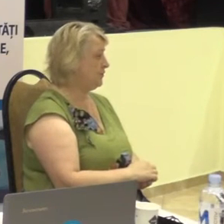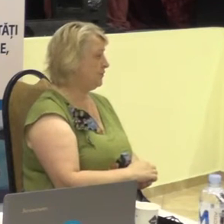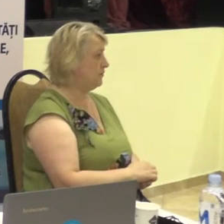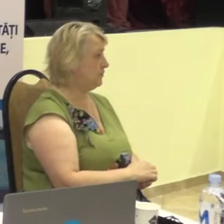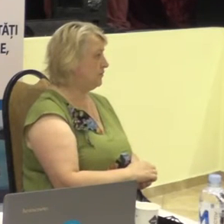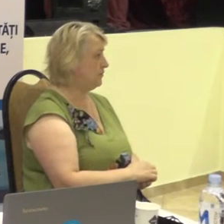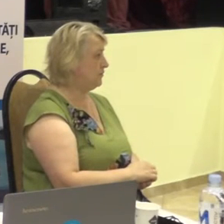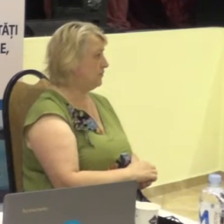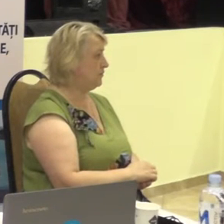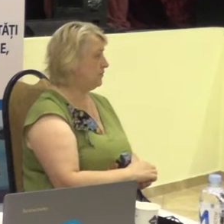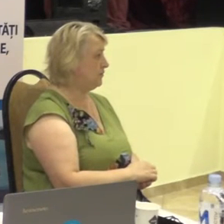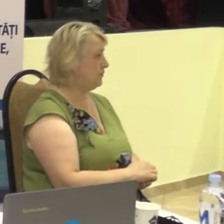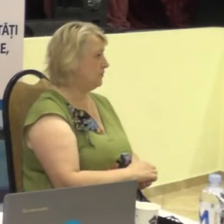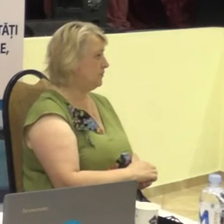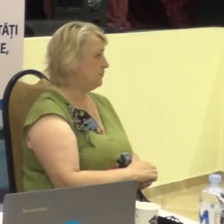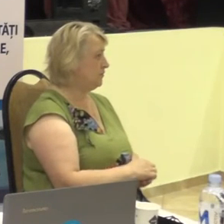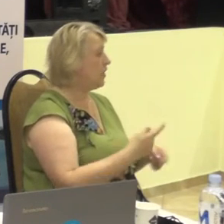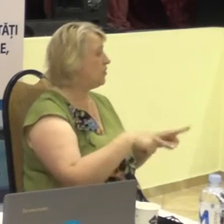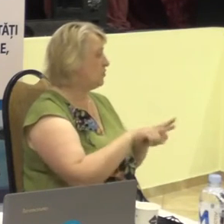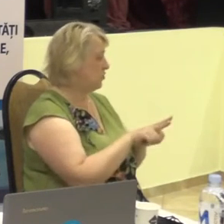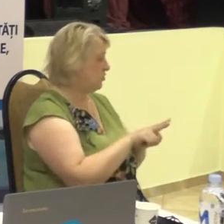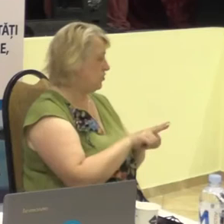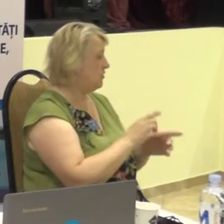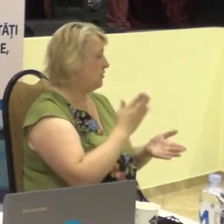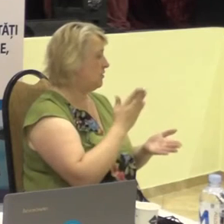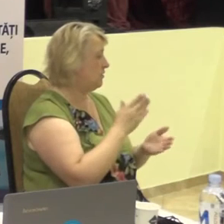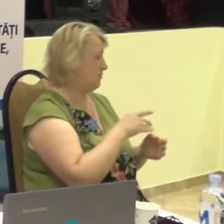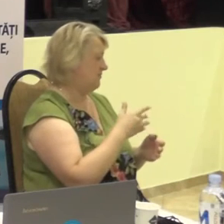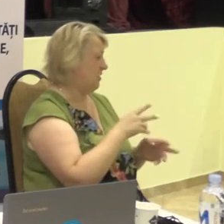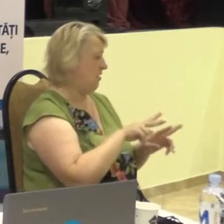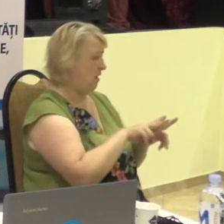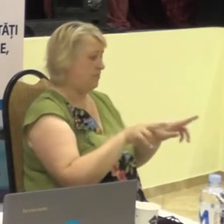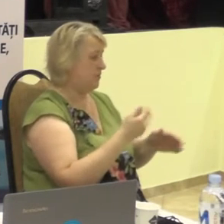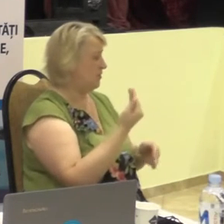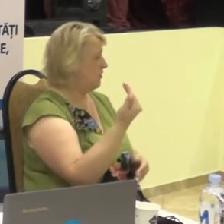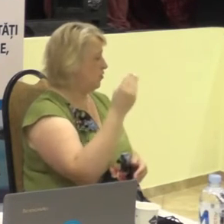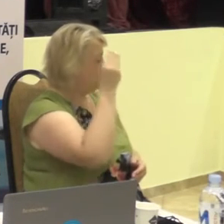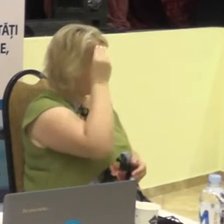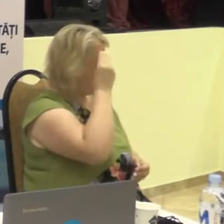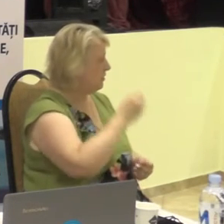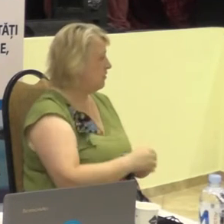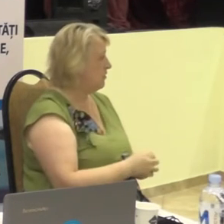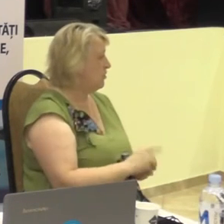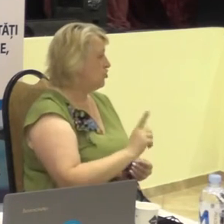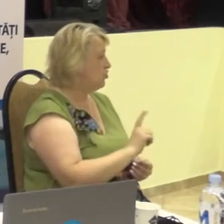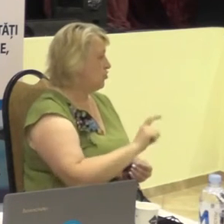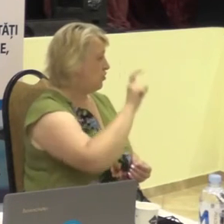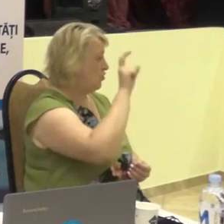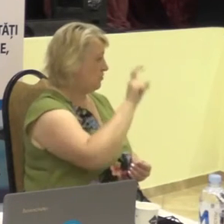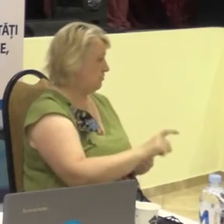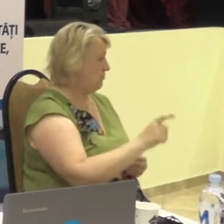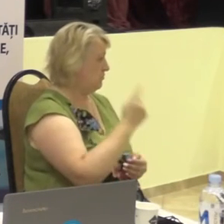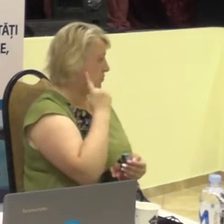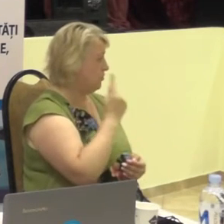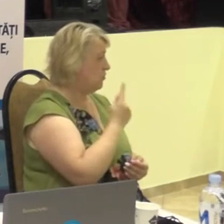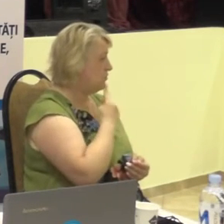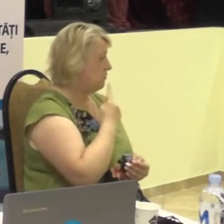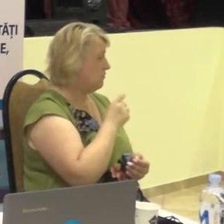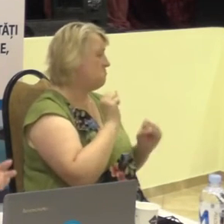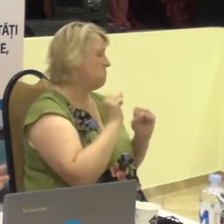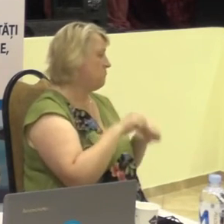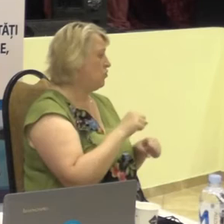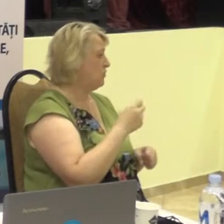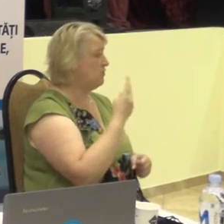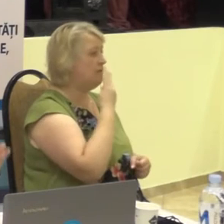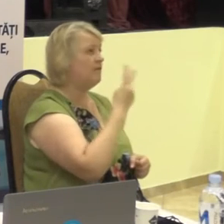desemneau această părere că persoana cu deficiență de aruz poate